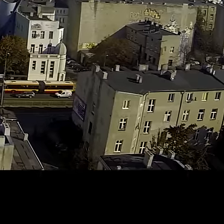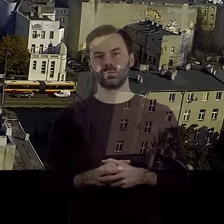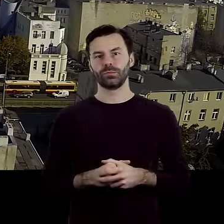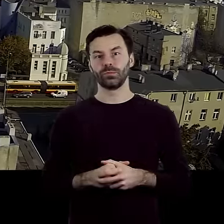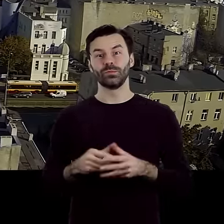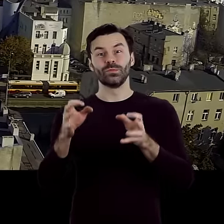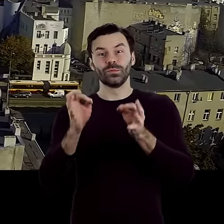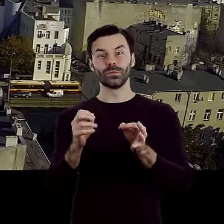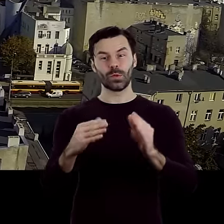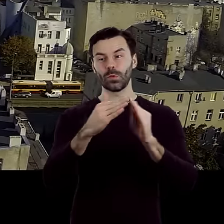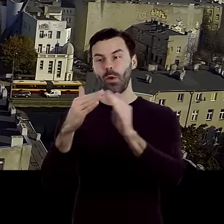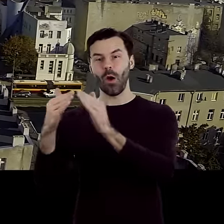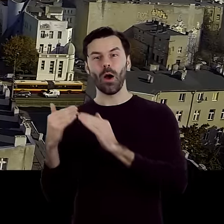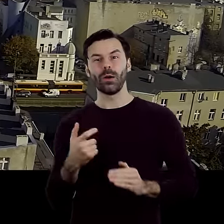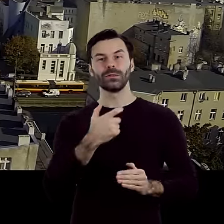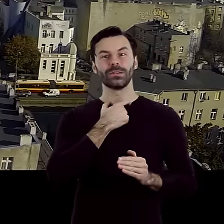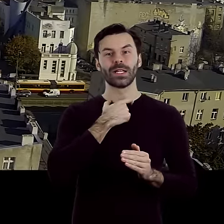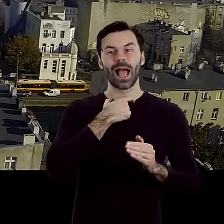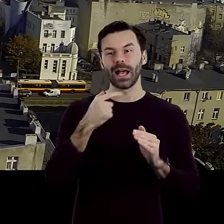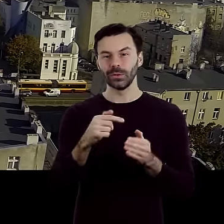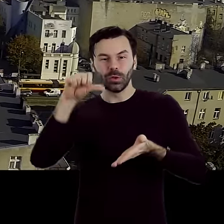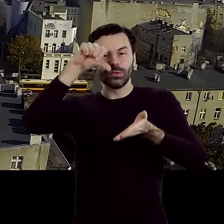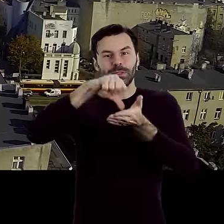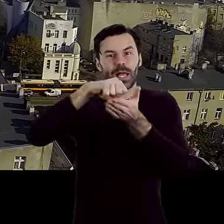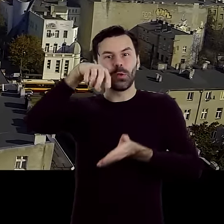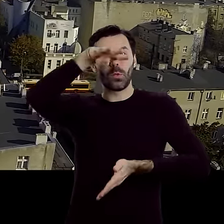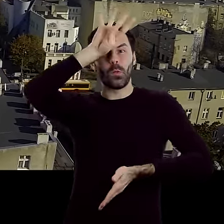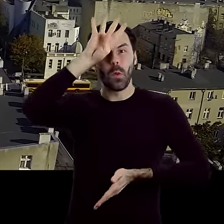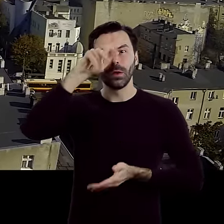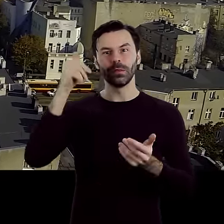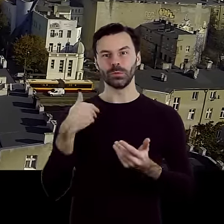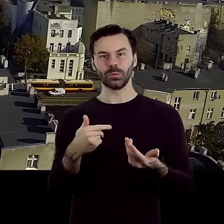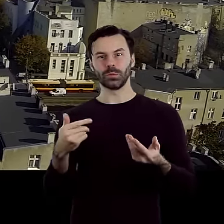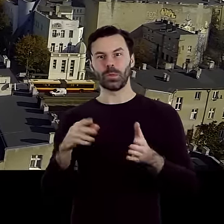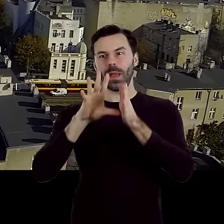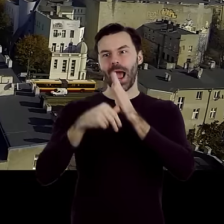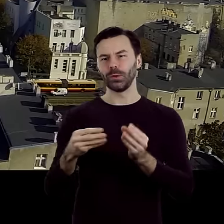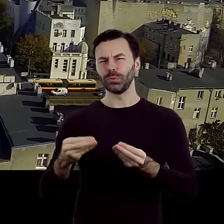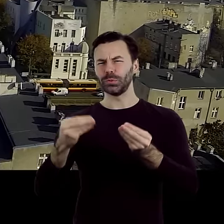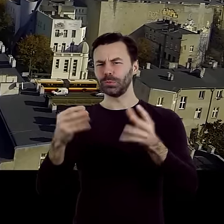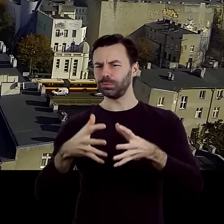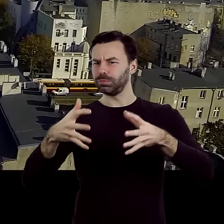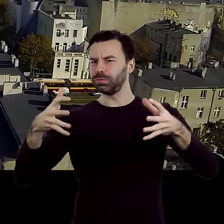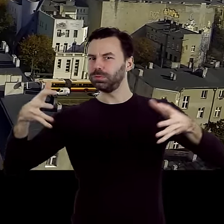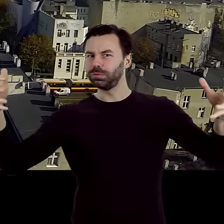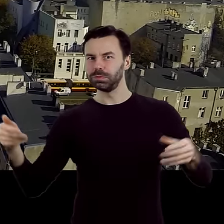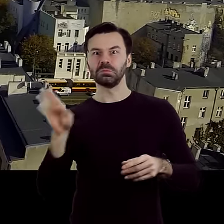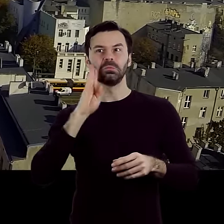Zwarte, gęsto zabudowane zabytkowe centrum Łodzi to efekt żywiołowego, wyjątkowego na skalę europejską